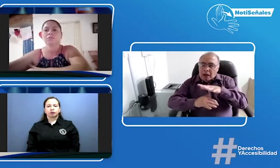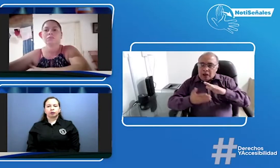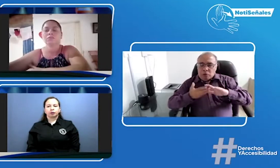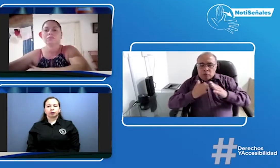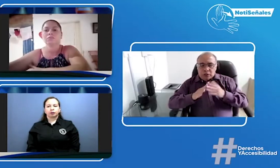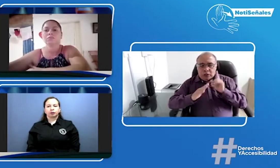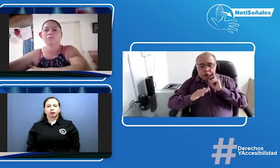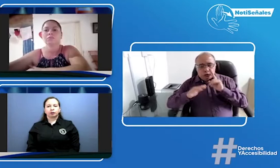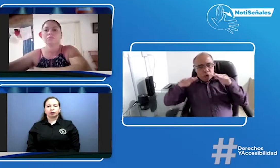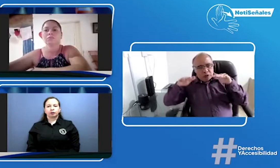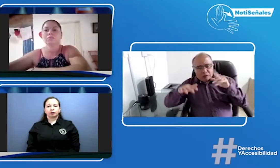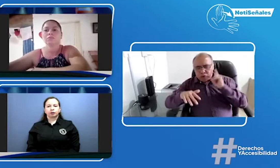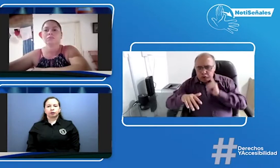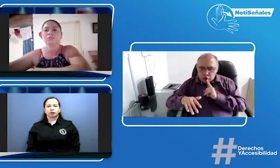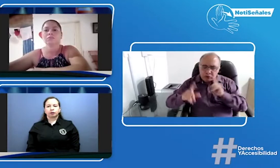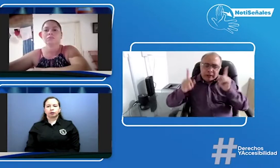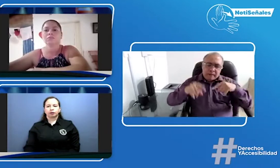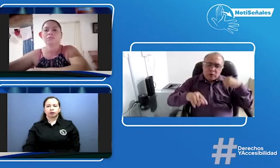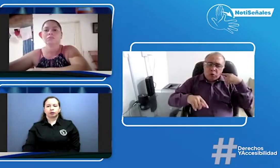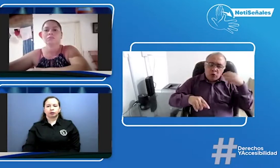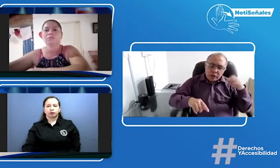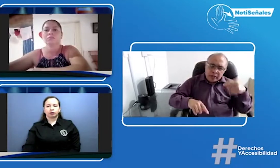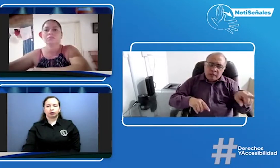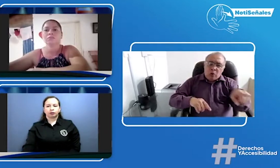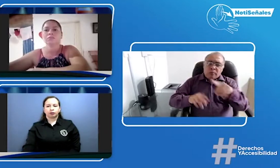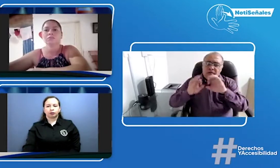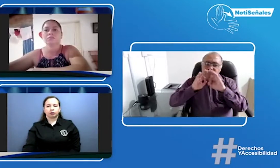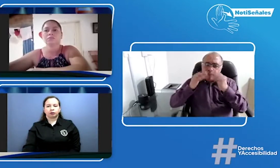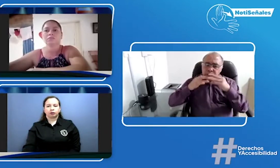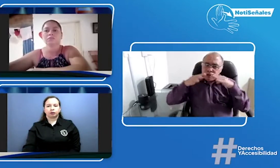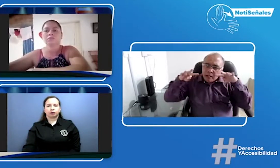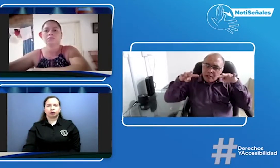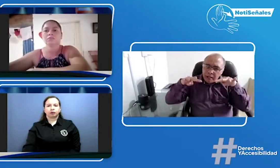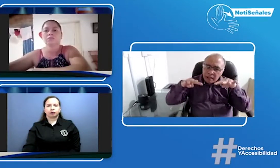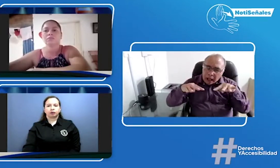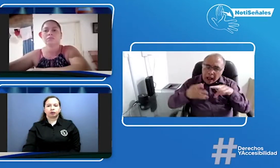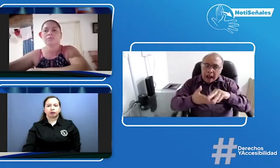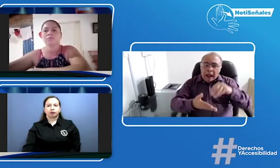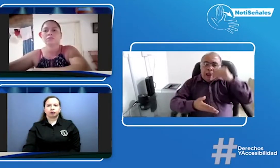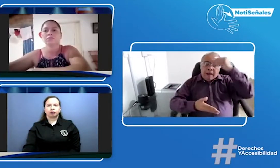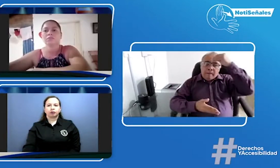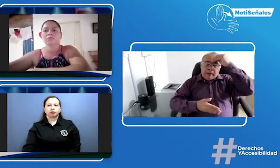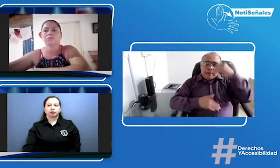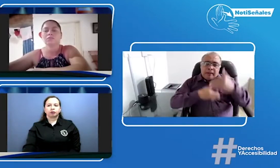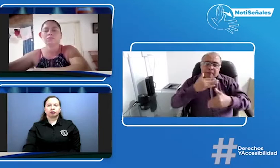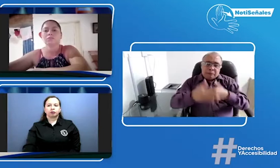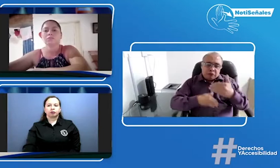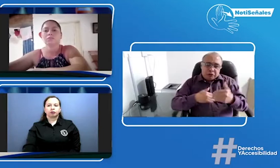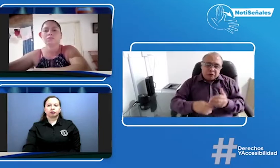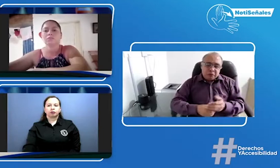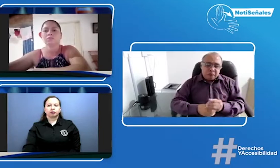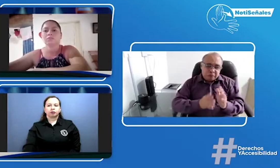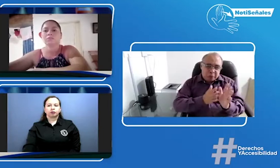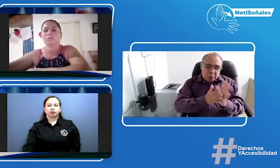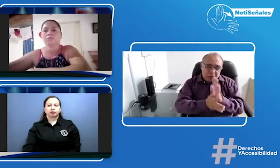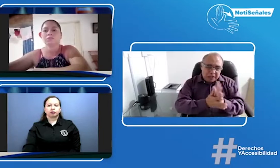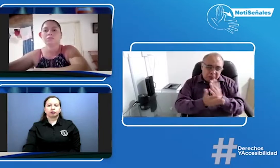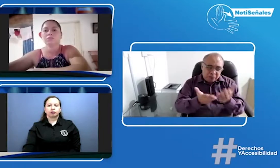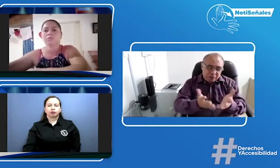sucediendo allí en los municipios de La Jagua y de Codasi frente no solamente a los estudiantes sordos sino también lo que se